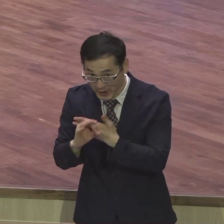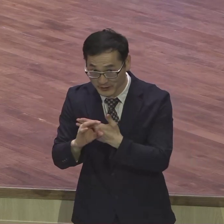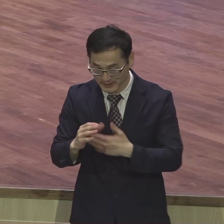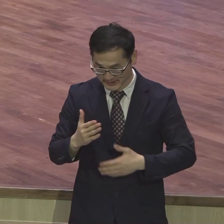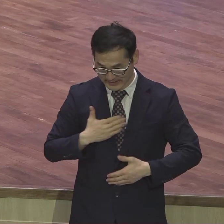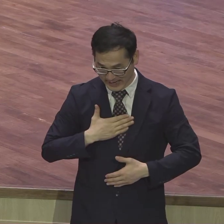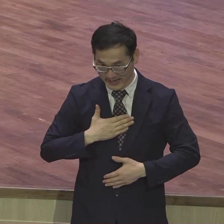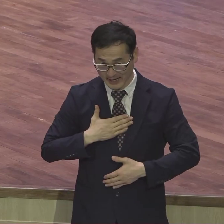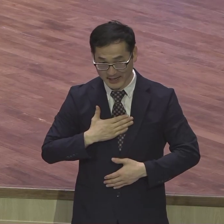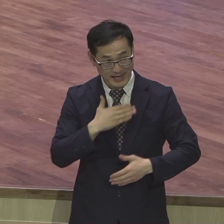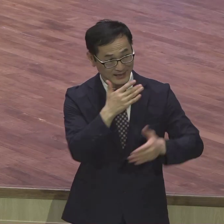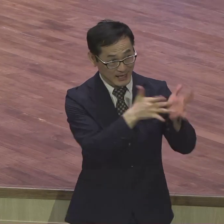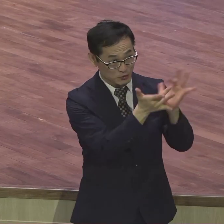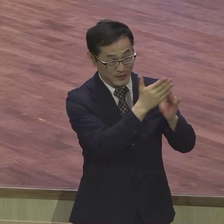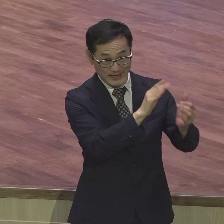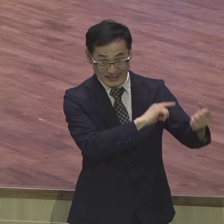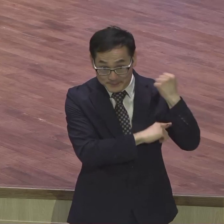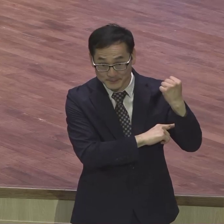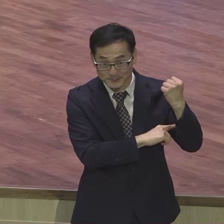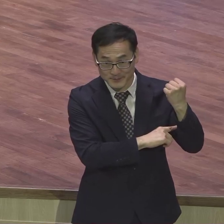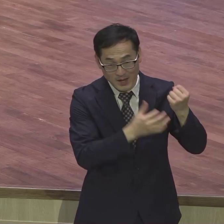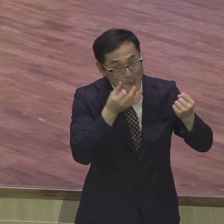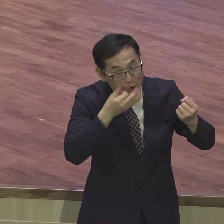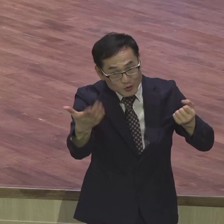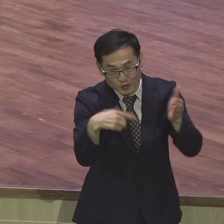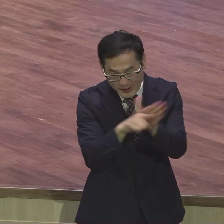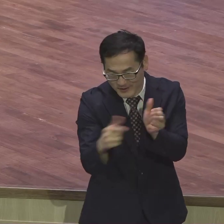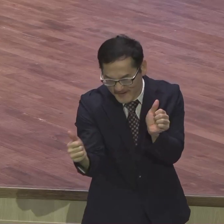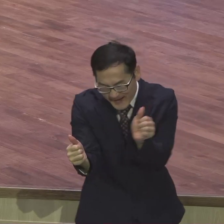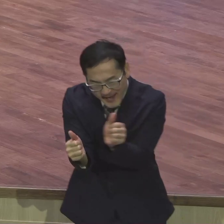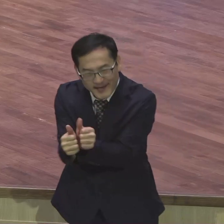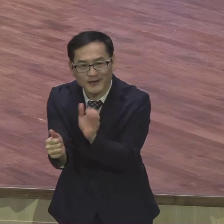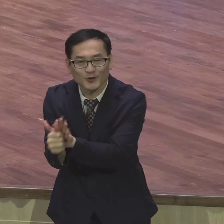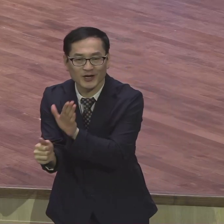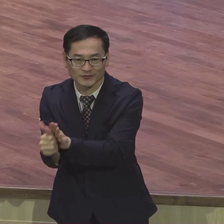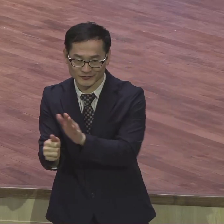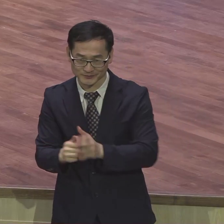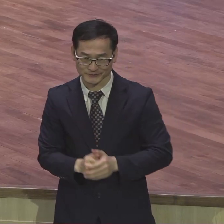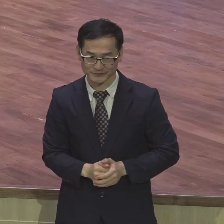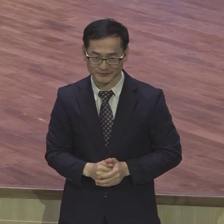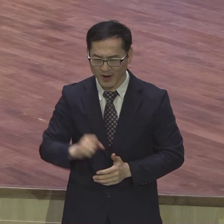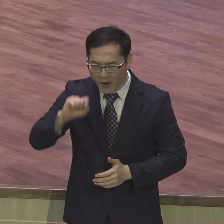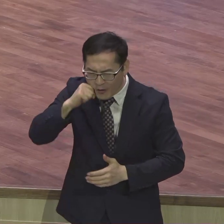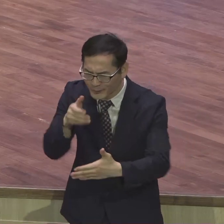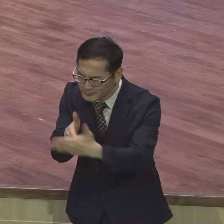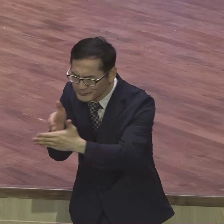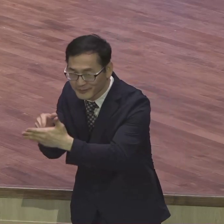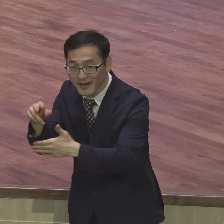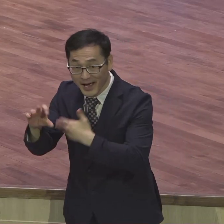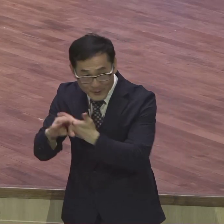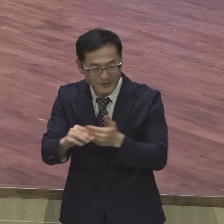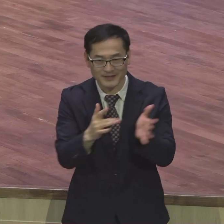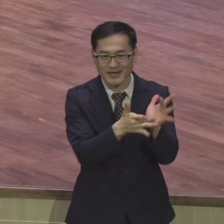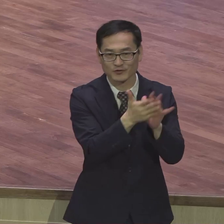나타내시려고 더 가까이 오십니다 난관이 크면 클수록 주님의 도우심은 더 가까이